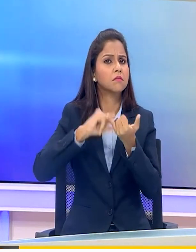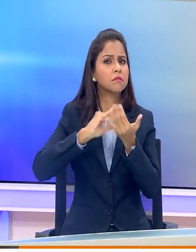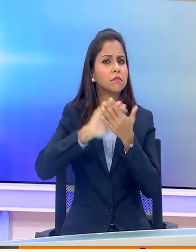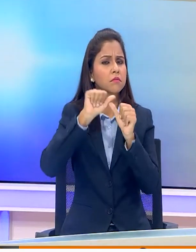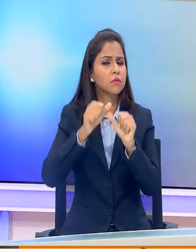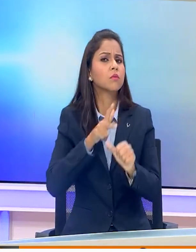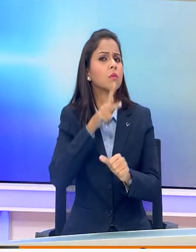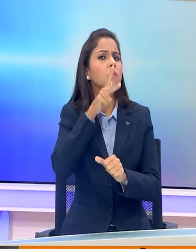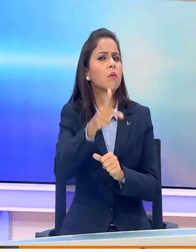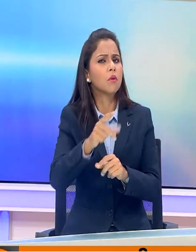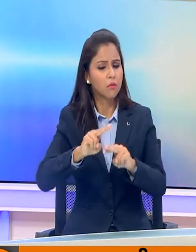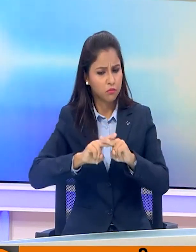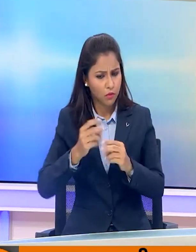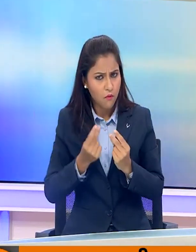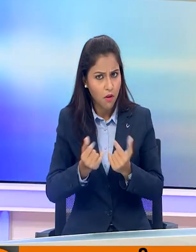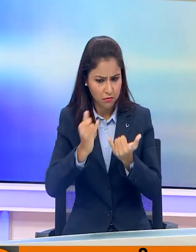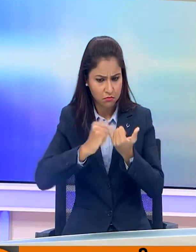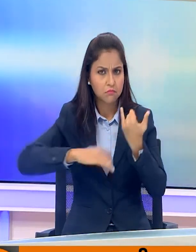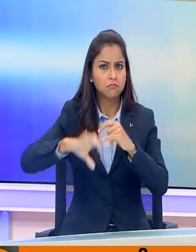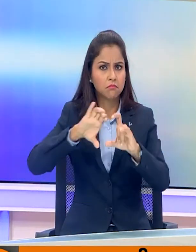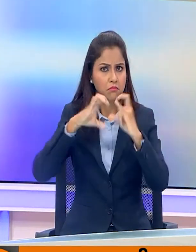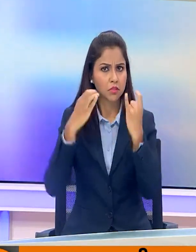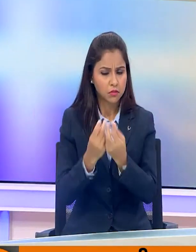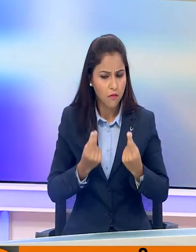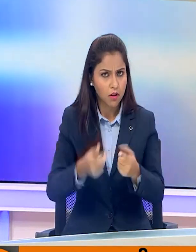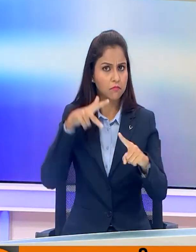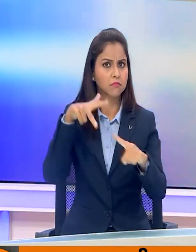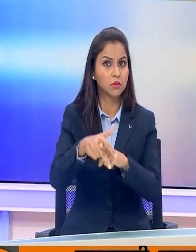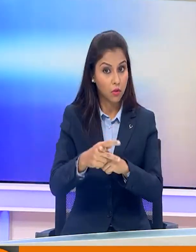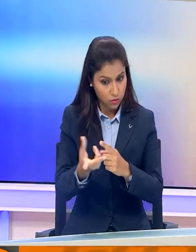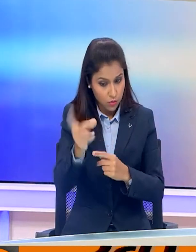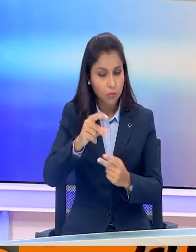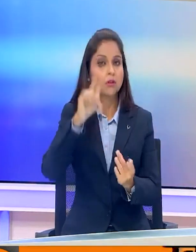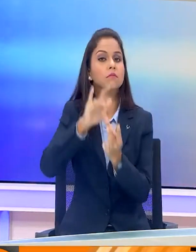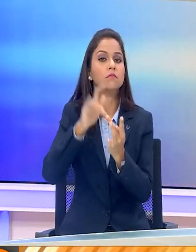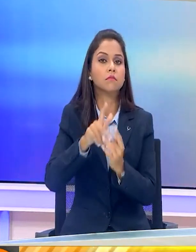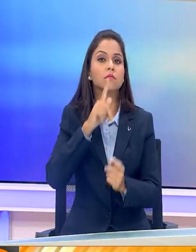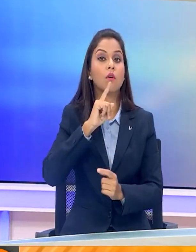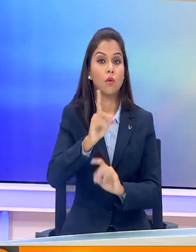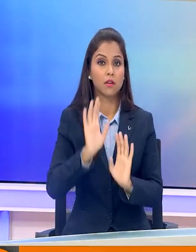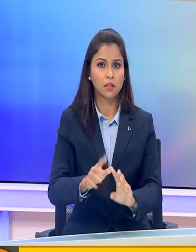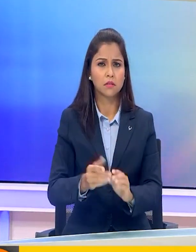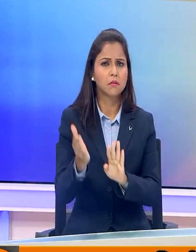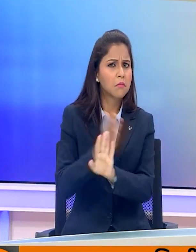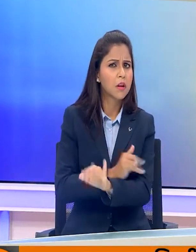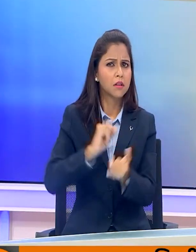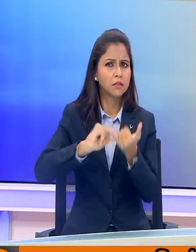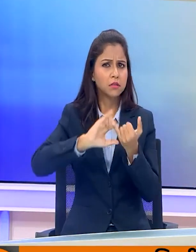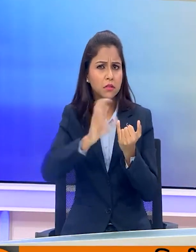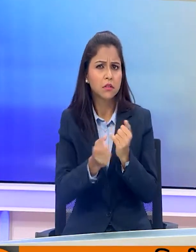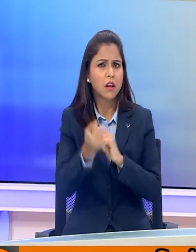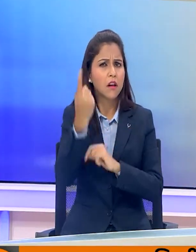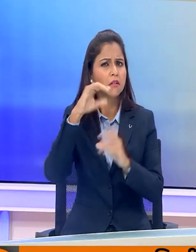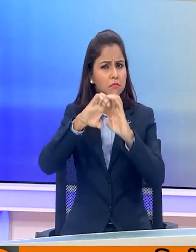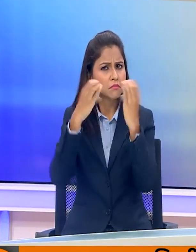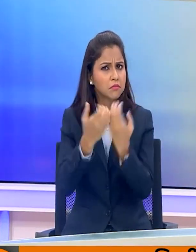कि वो संसत को तुरंत भंग कर देंगे और मिड टर्म चुनाव कराने का आदेश देंगे इससे पहले श्री लंका की पिछली